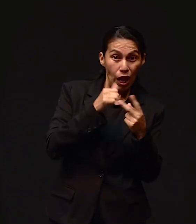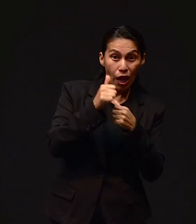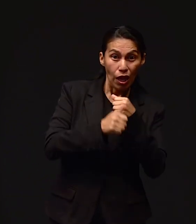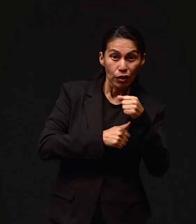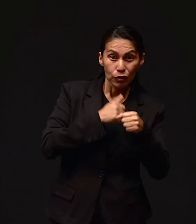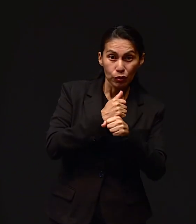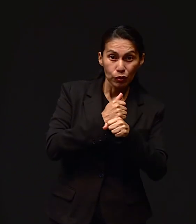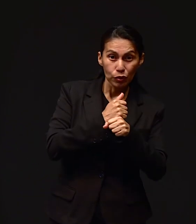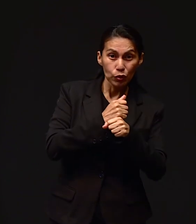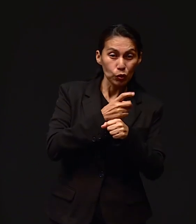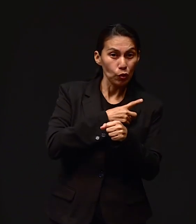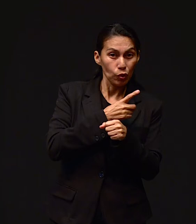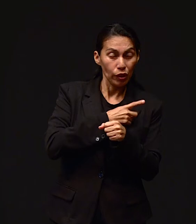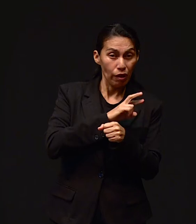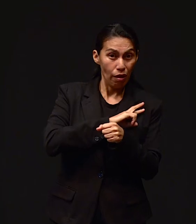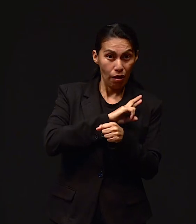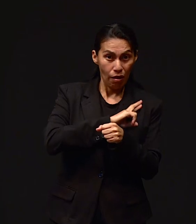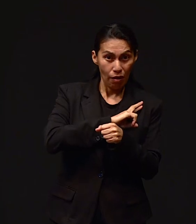Freddy Palomeca.